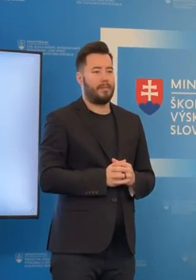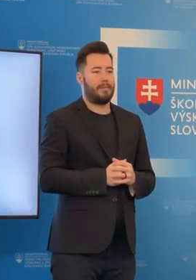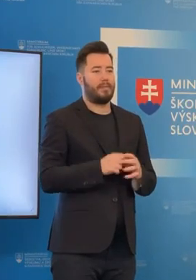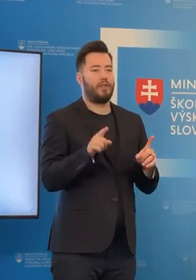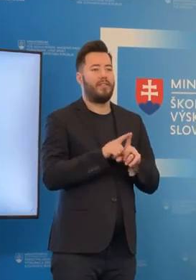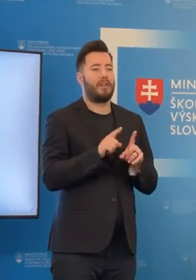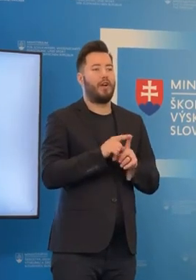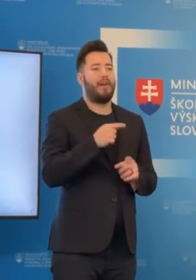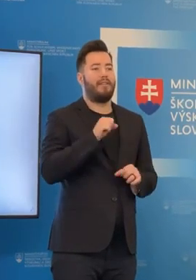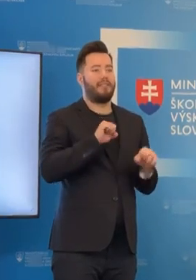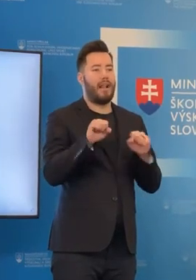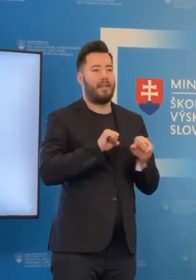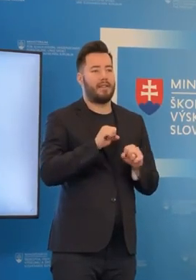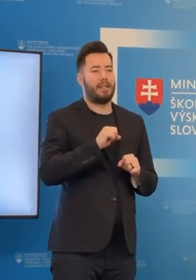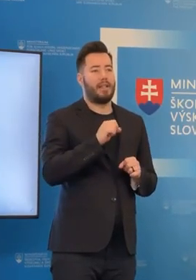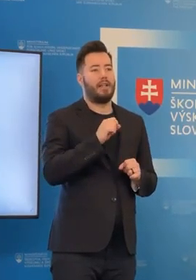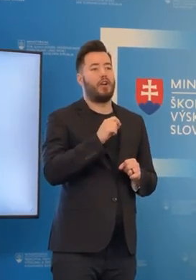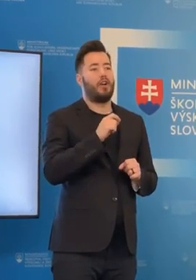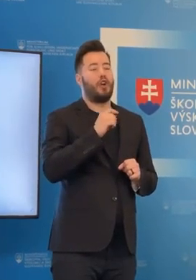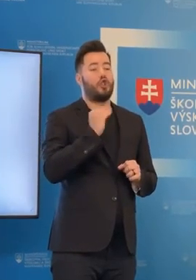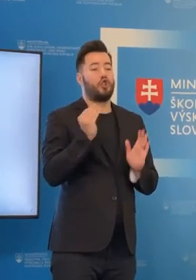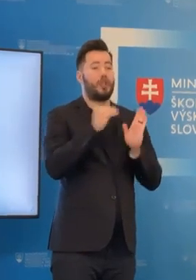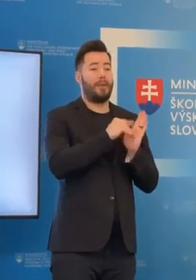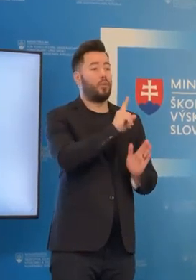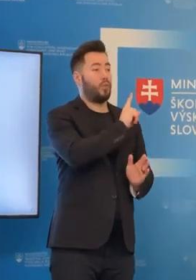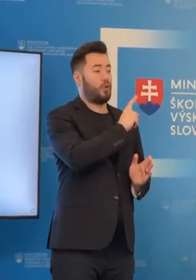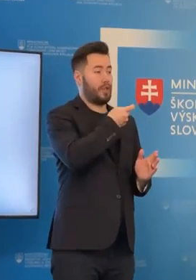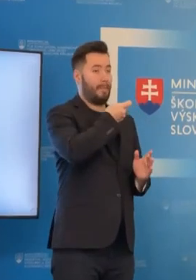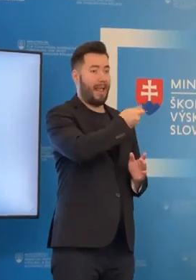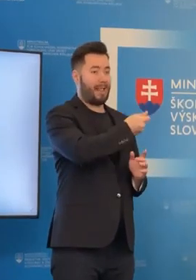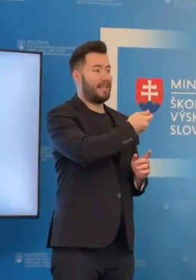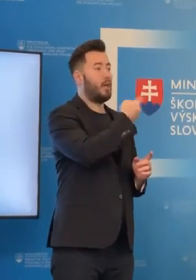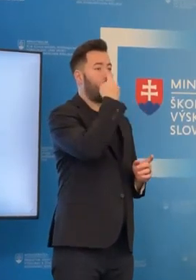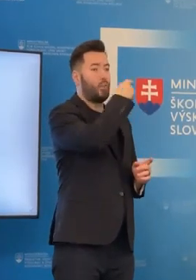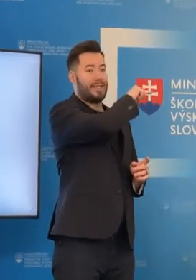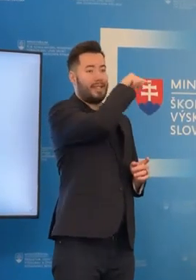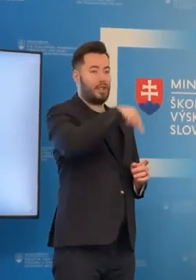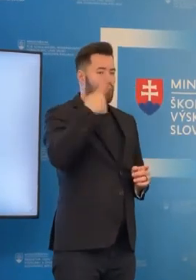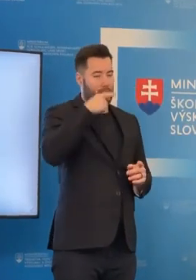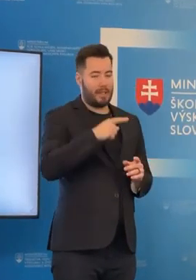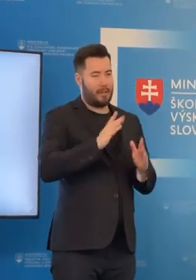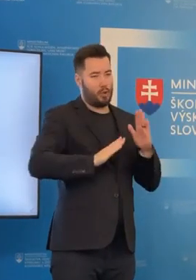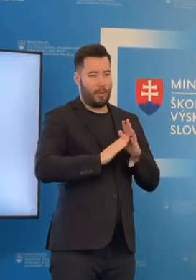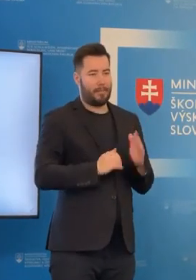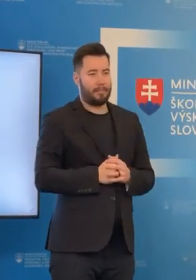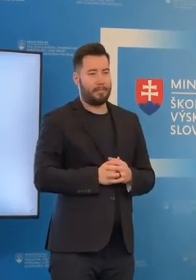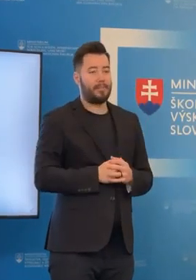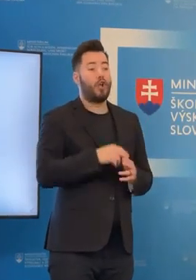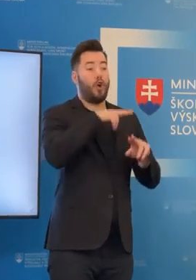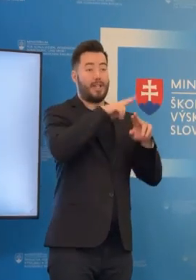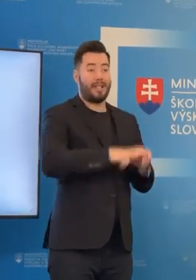štipendistov smerom z Ruska. Tie financie, ktoré týmto spôsobom sa uvoľnia,